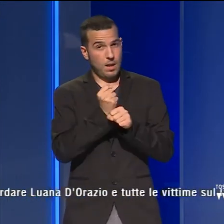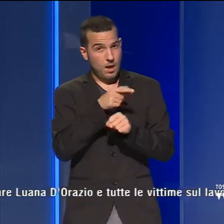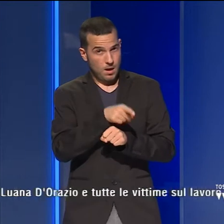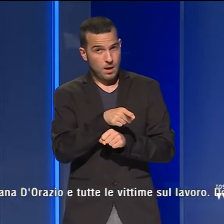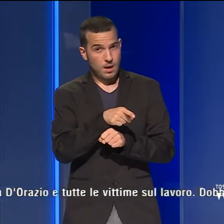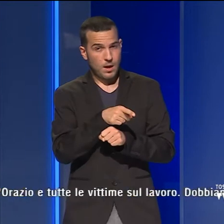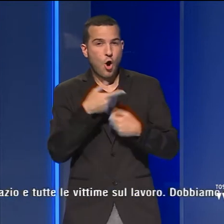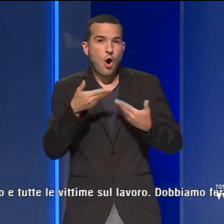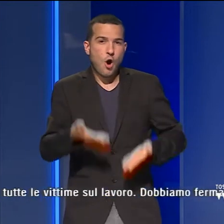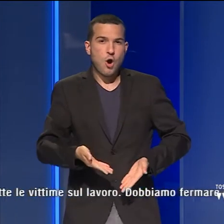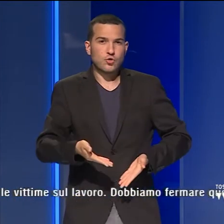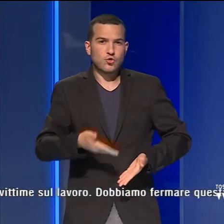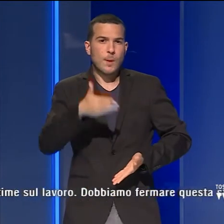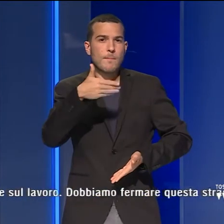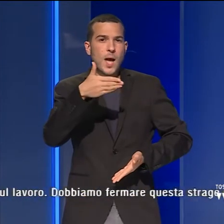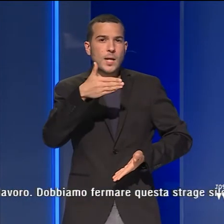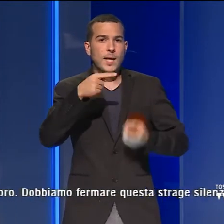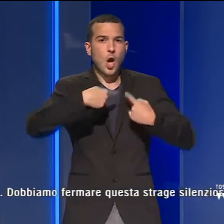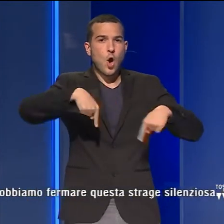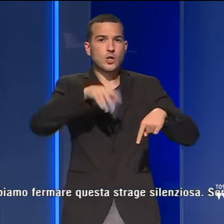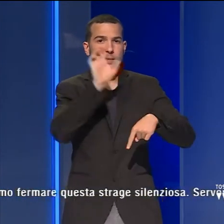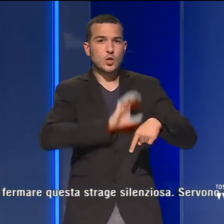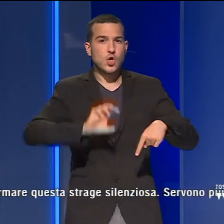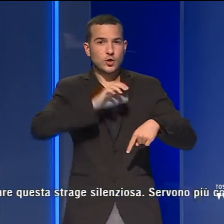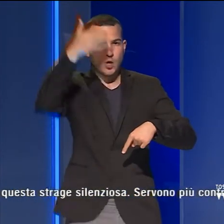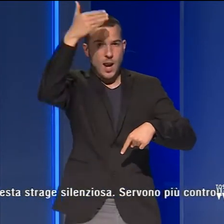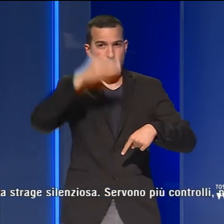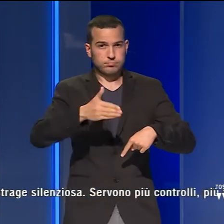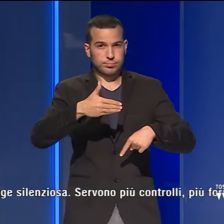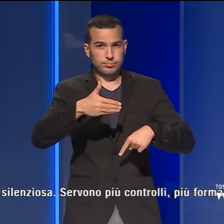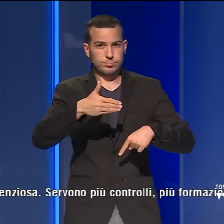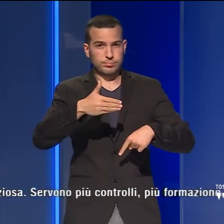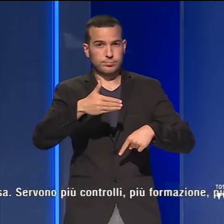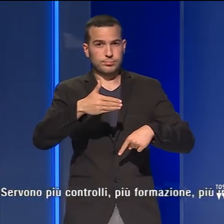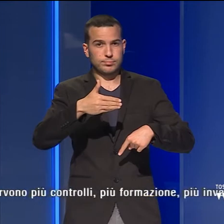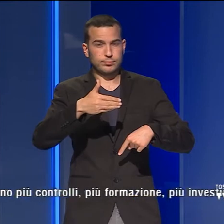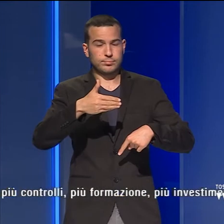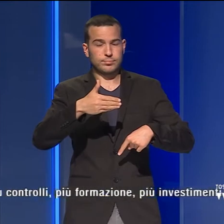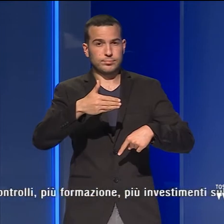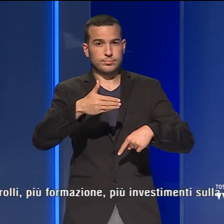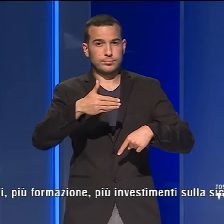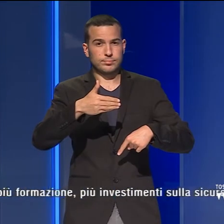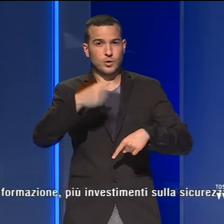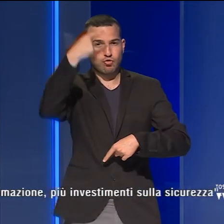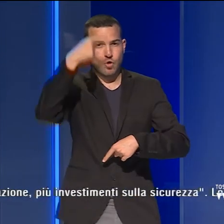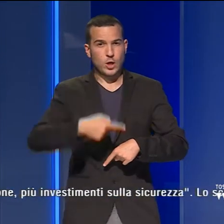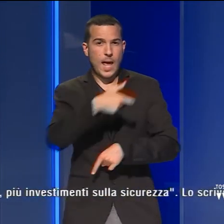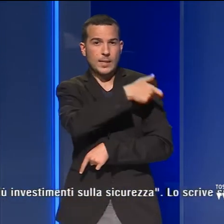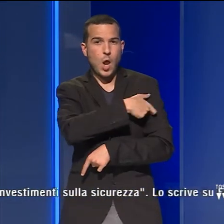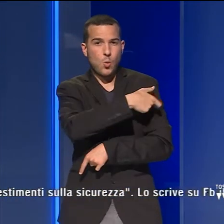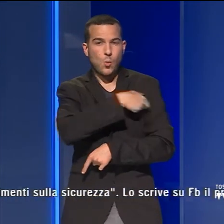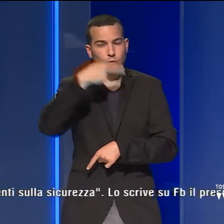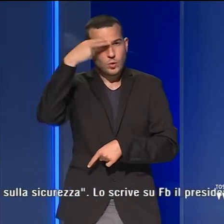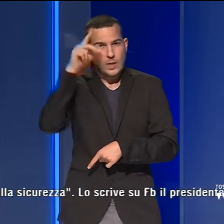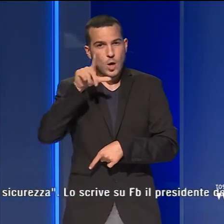Oggi la bandiera del Consiglio regionale della Toscana è a mezz'asta, una giornata di lutto per ricordare Luana e tutte